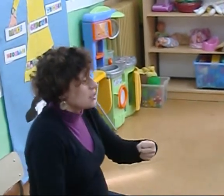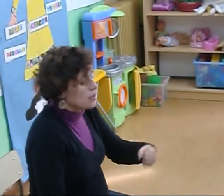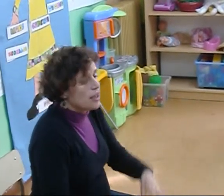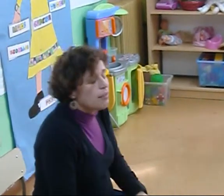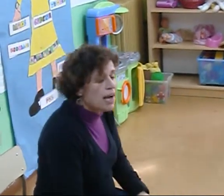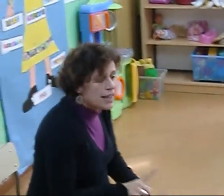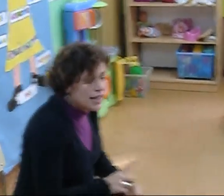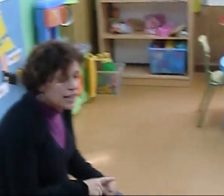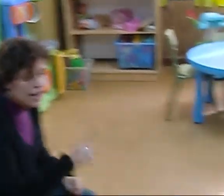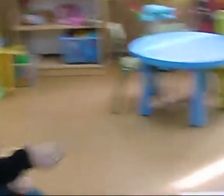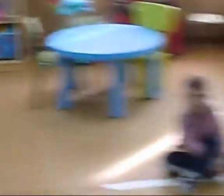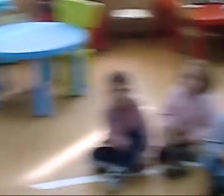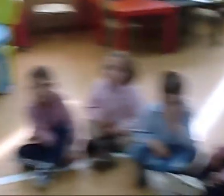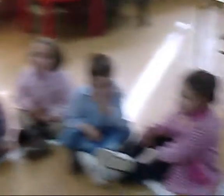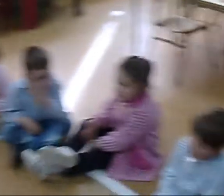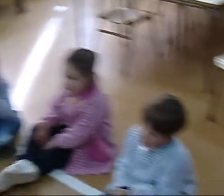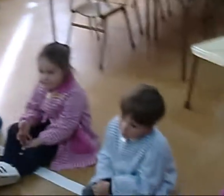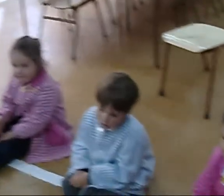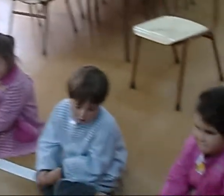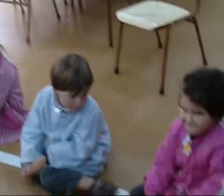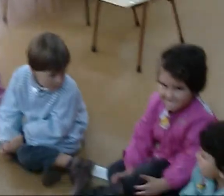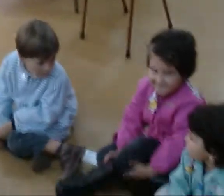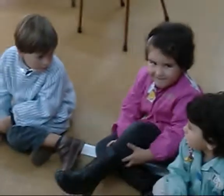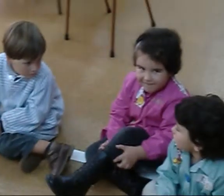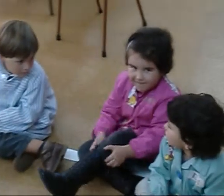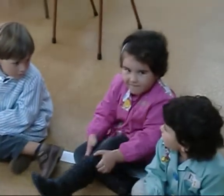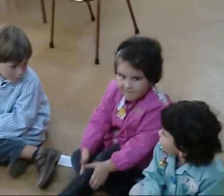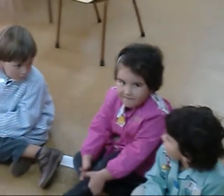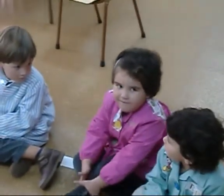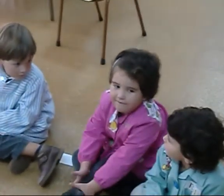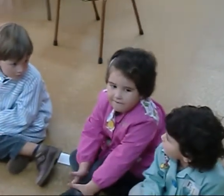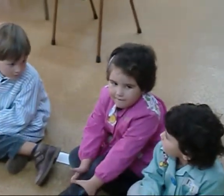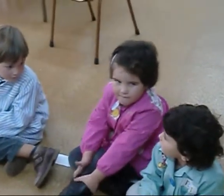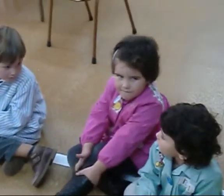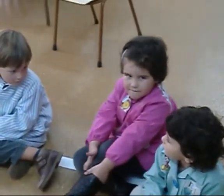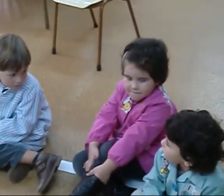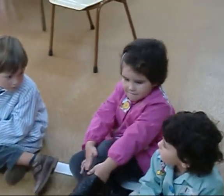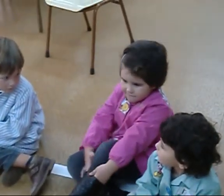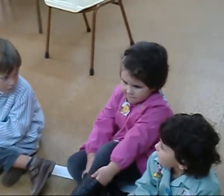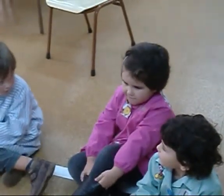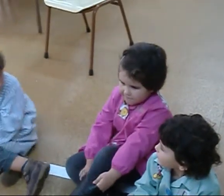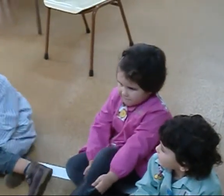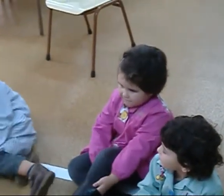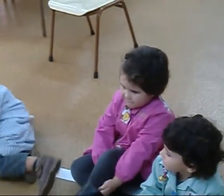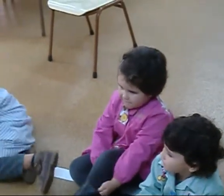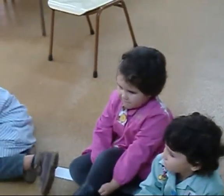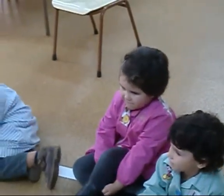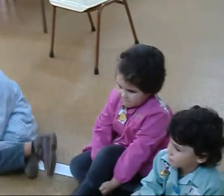Mandarina Sandra, outra Unha que che guste moito Unha que plantamos na